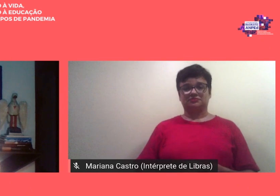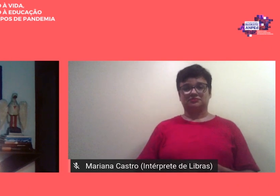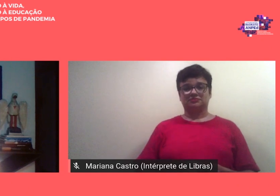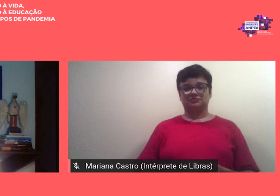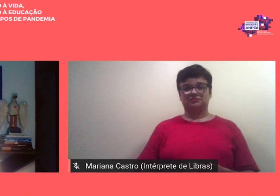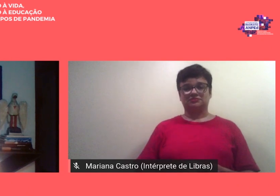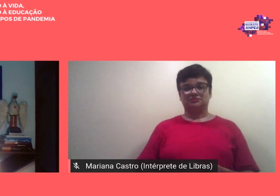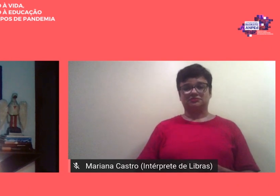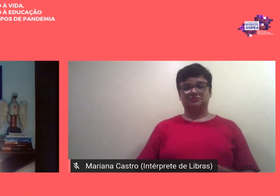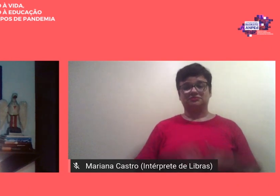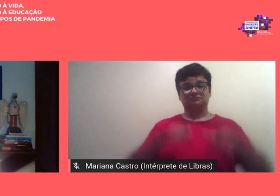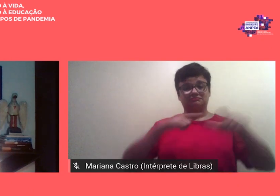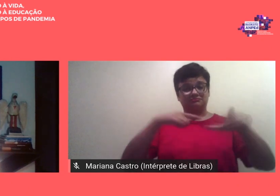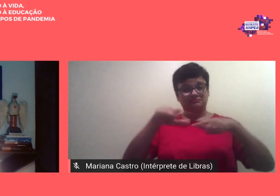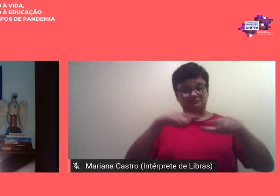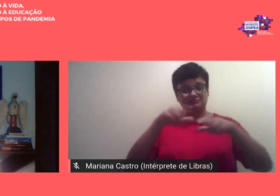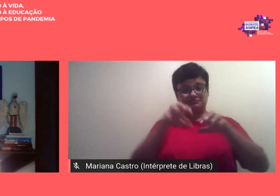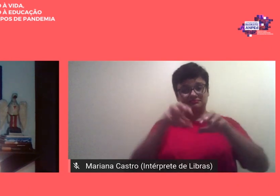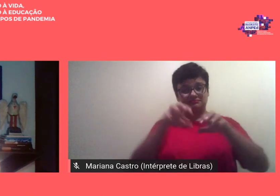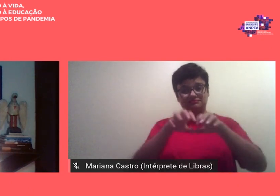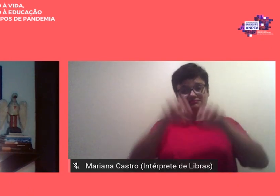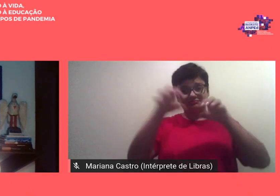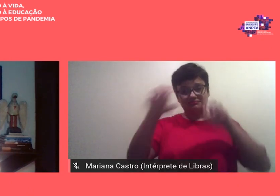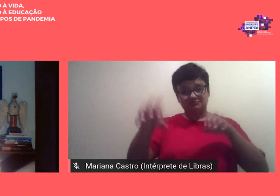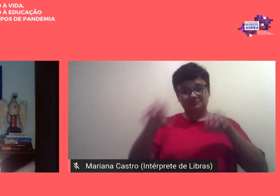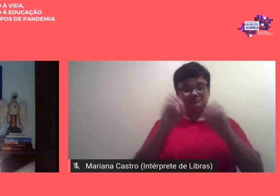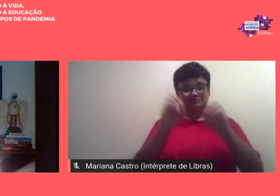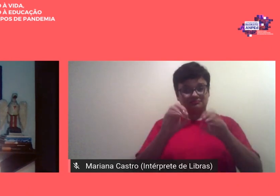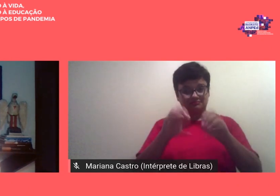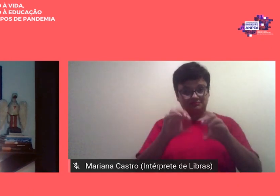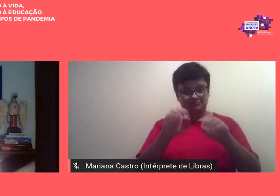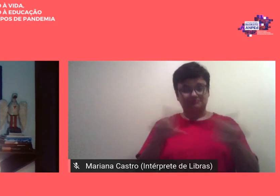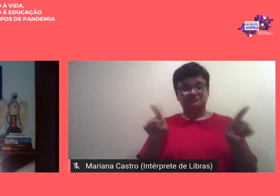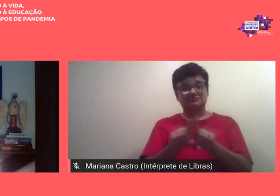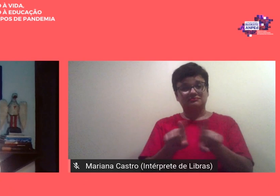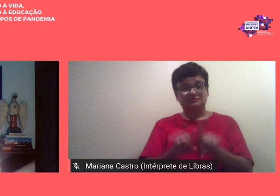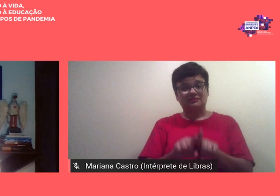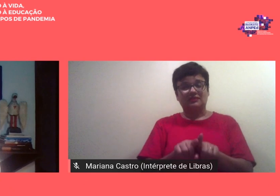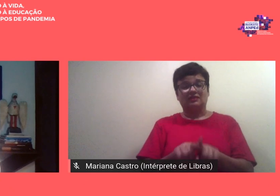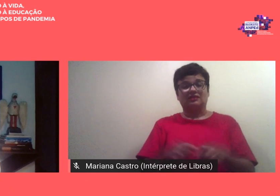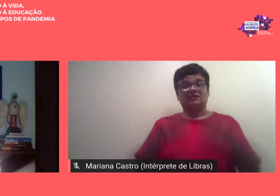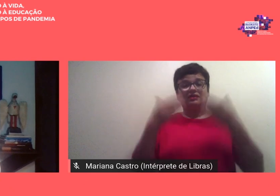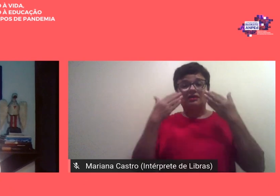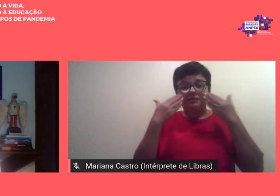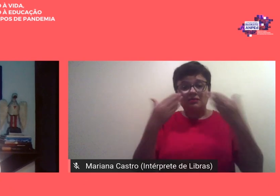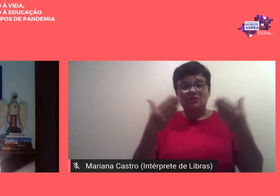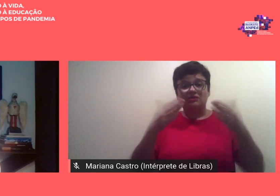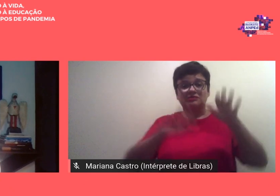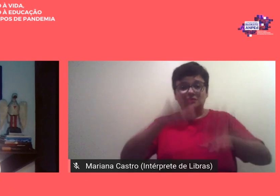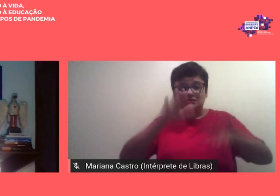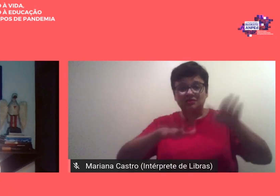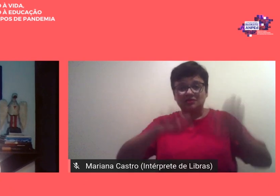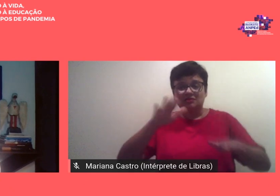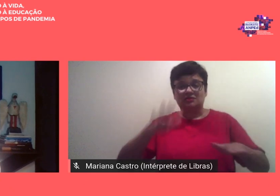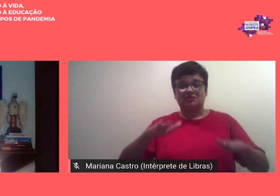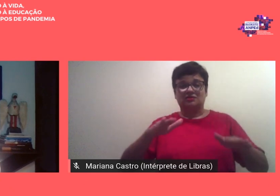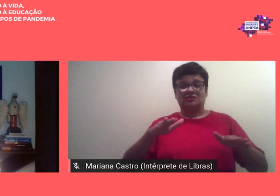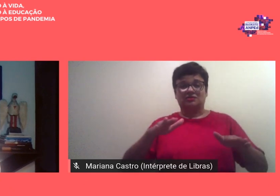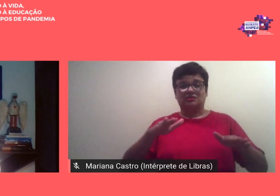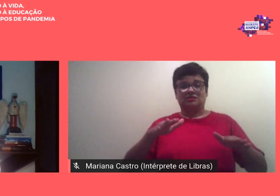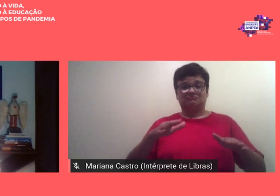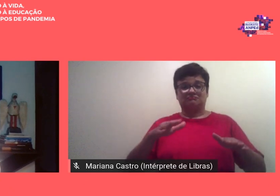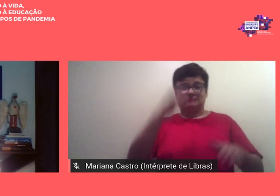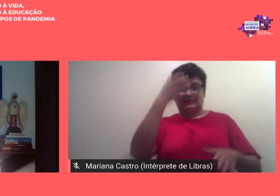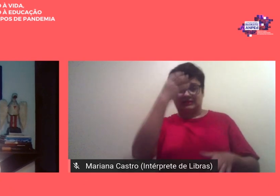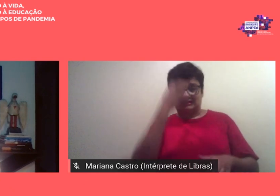o trabalho remoto na educação também escancara desigualdades e seus efeitos entre eles